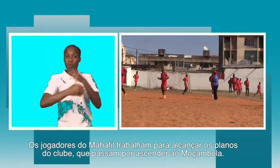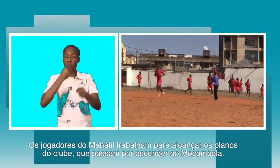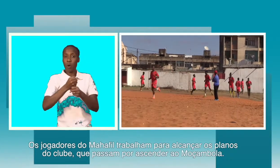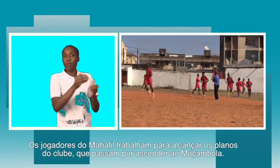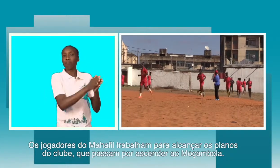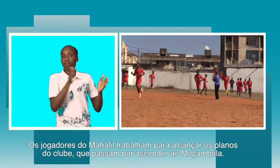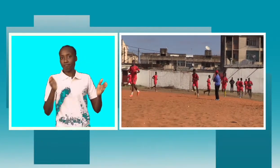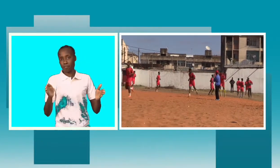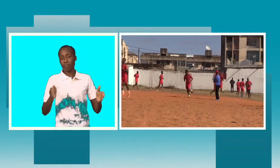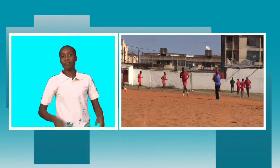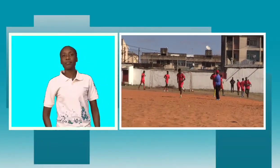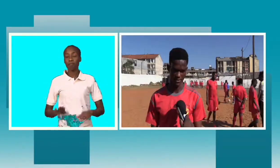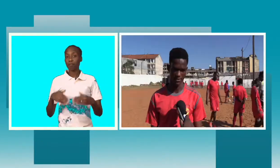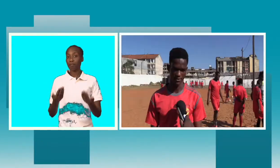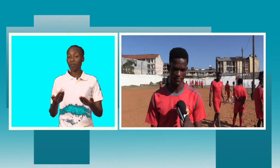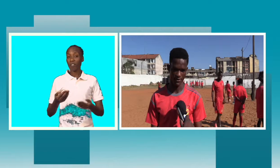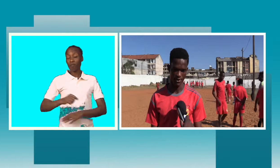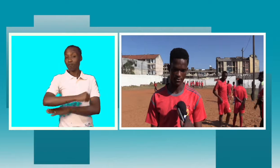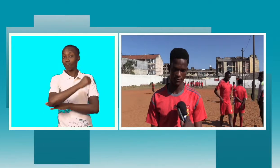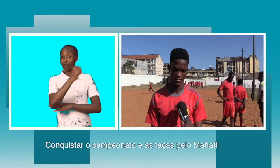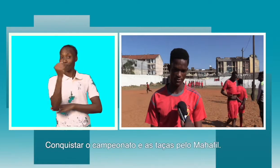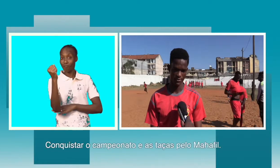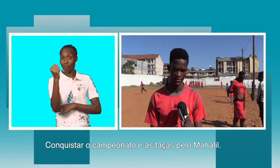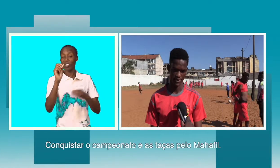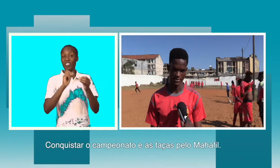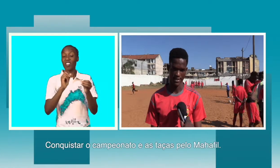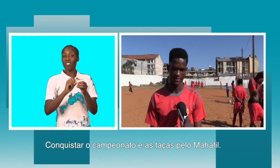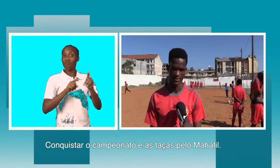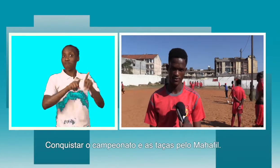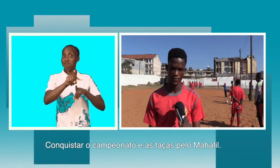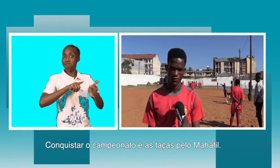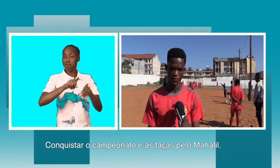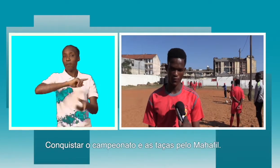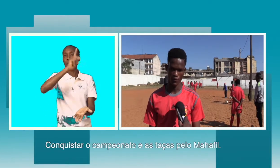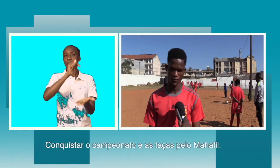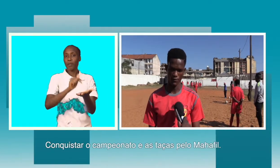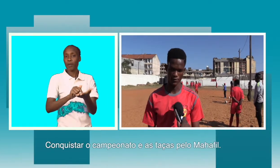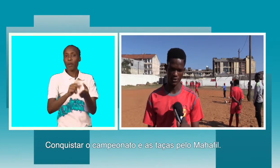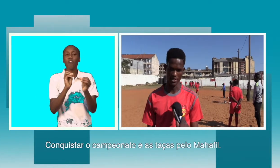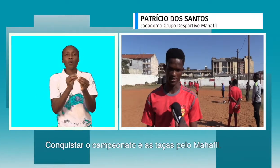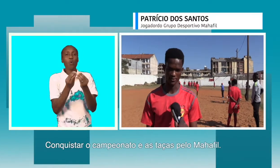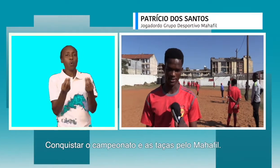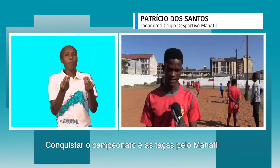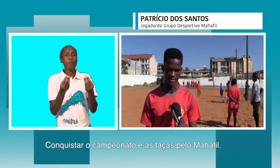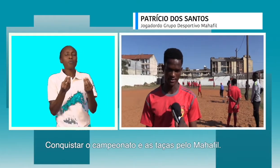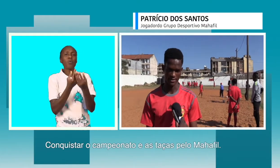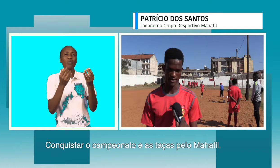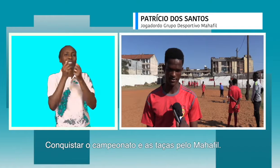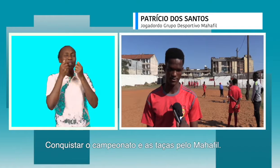futebol nacional. Alcançar o campeonato da cidade, como os demais são as taças, nesse caso,